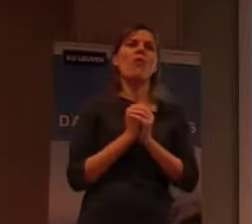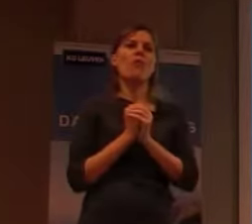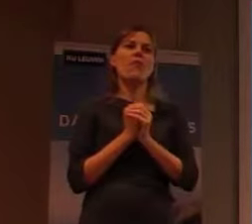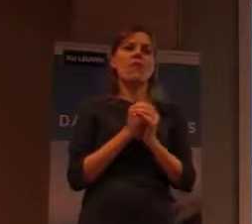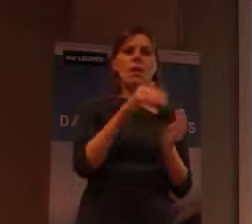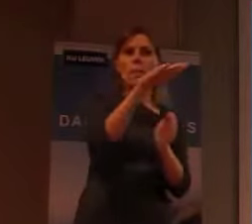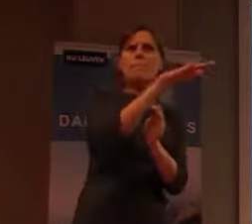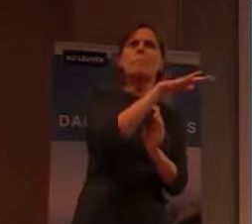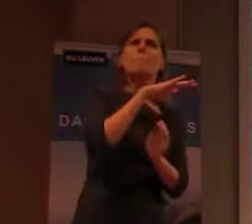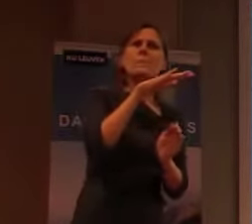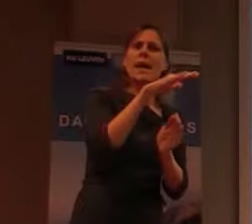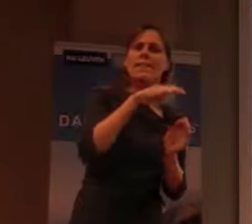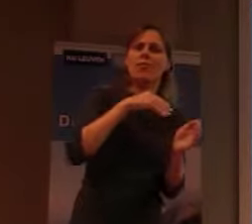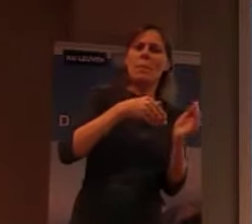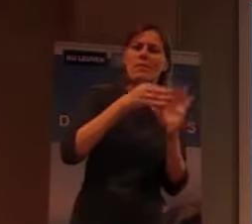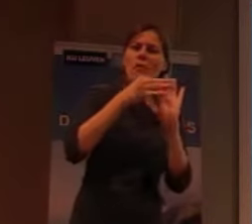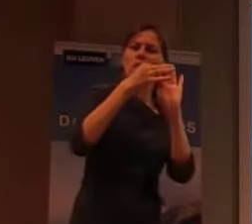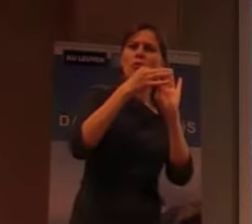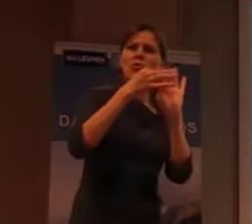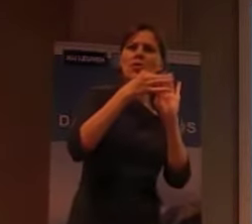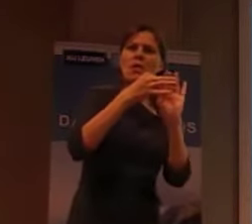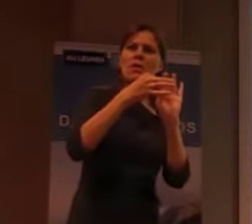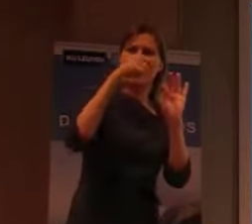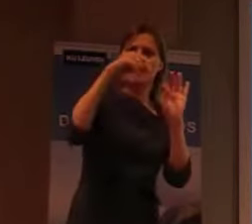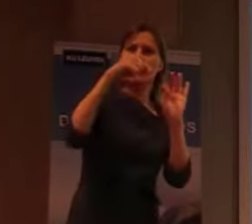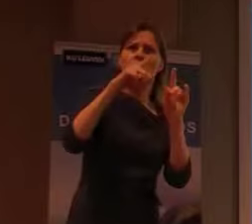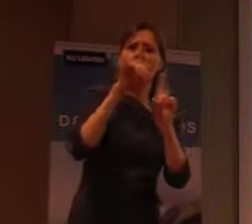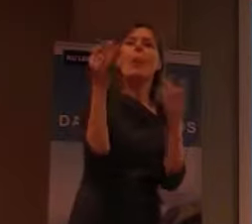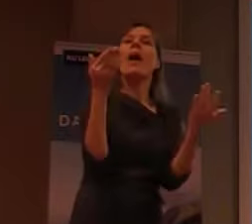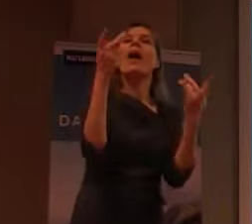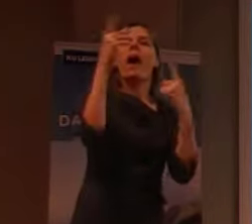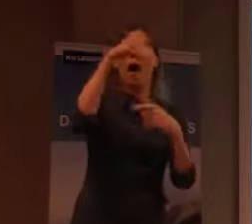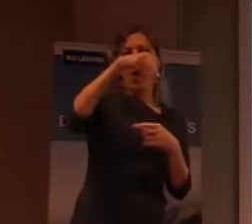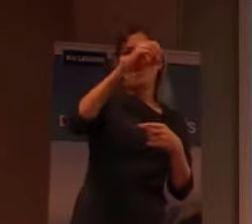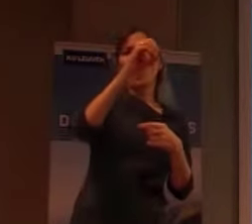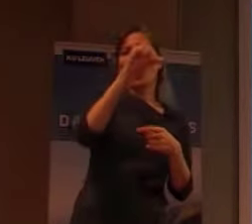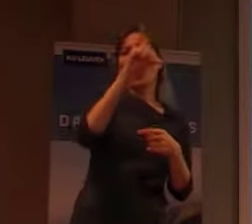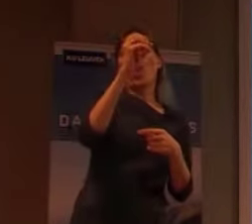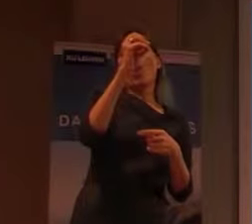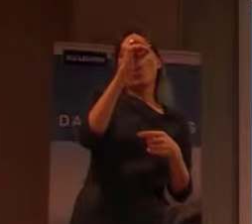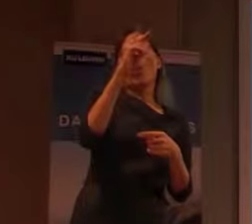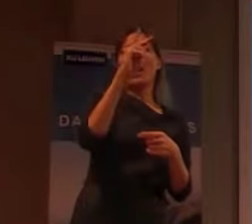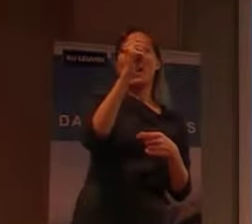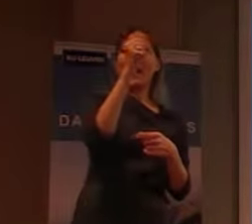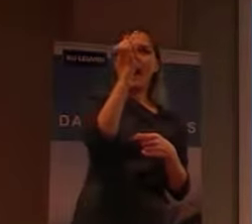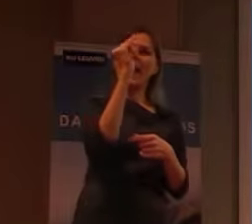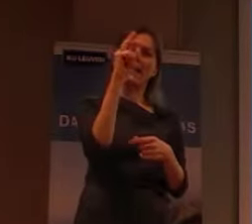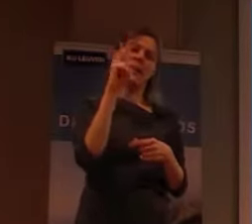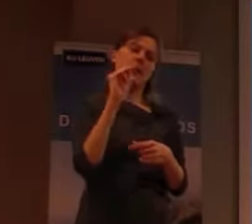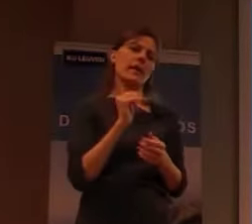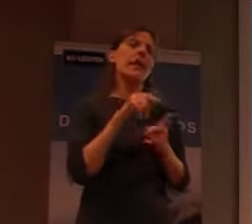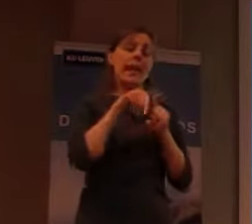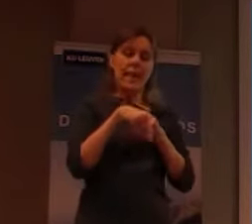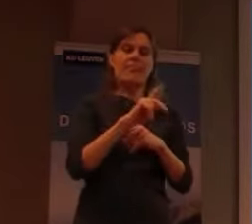verbonden is. En dat is eigenlijk de site van Molokai, van Kalawapapa in Hawaii.